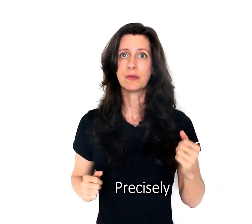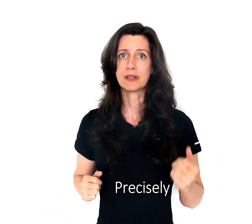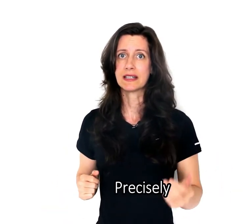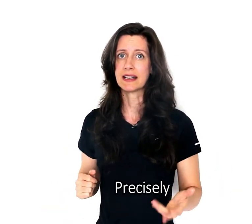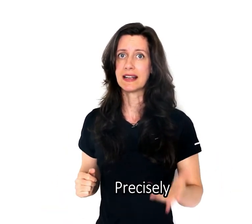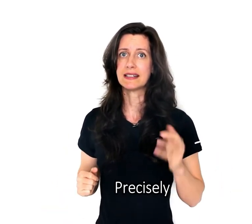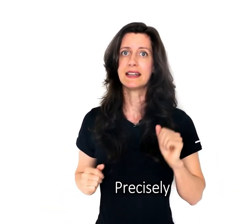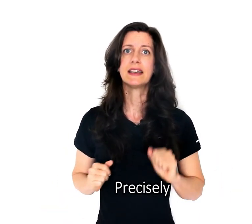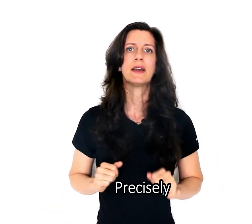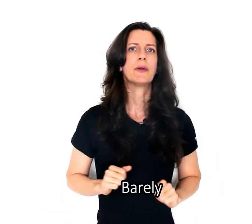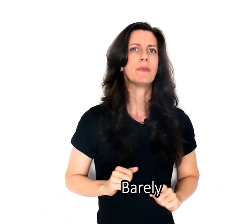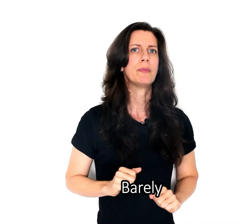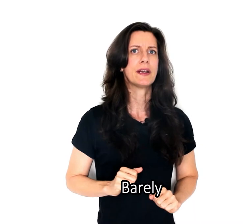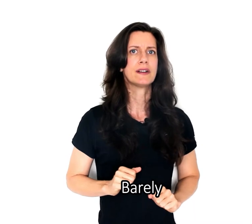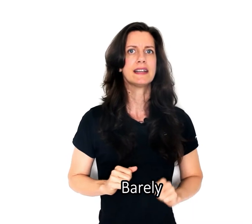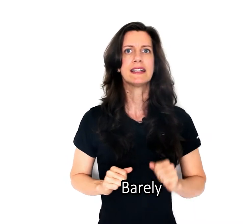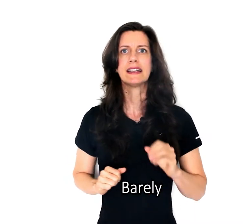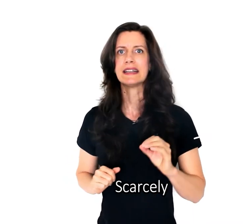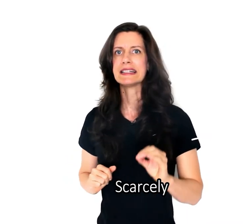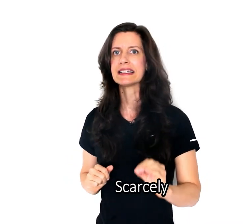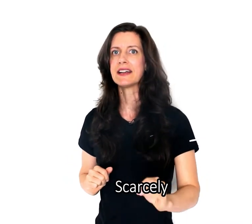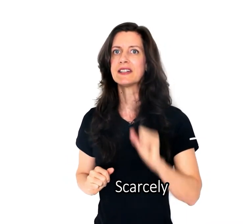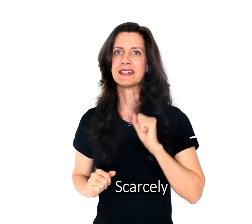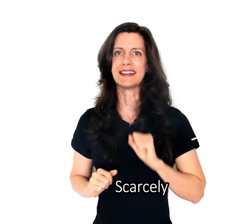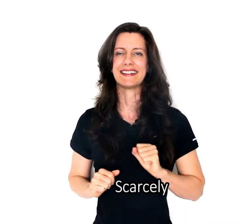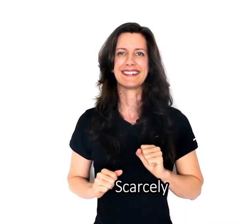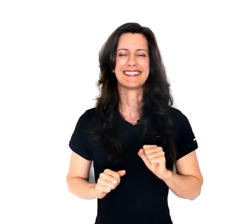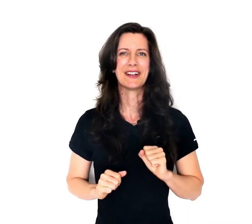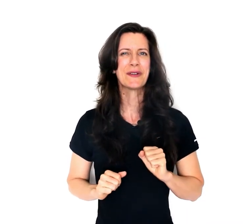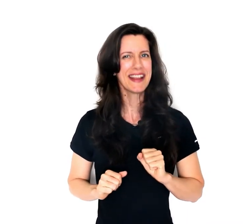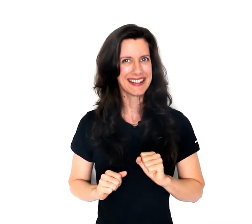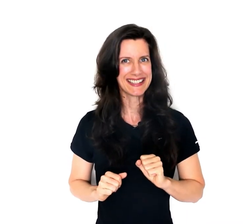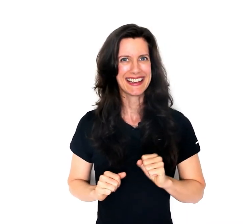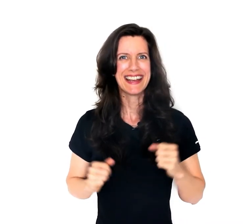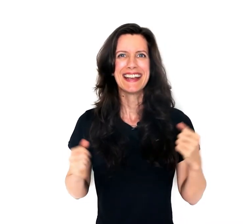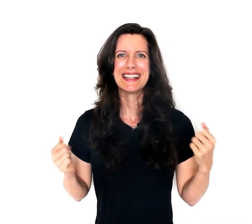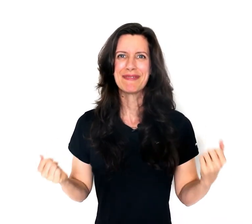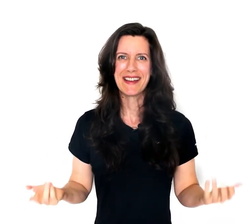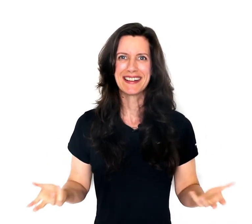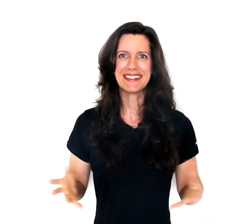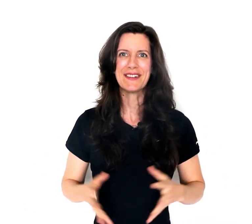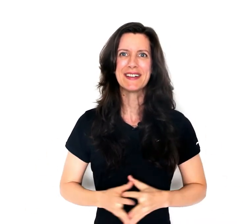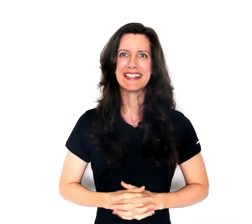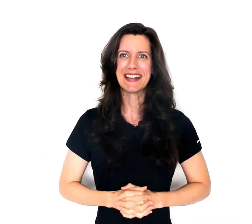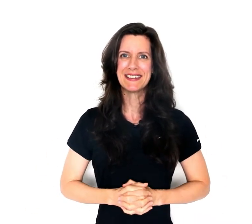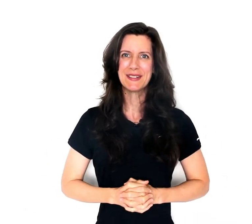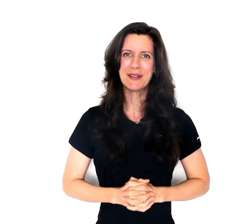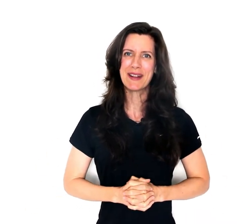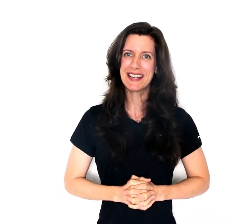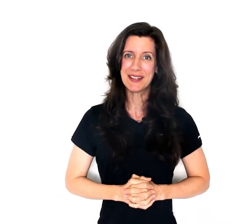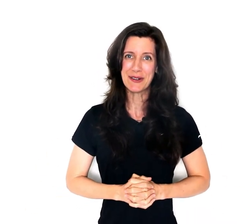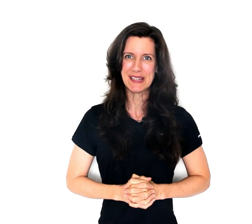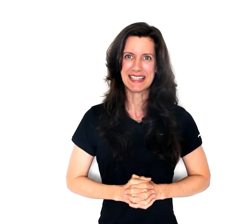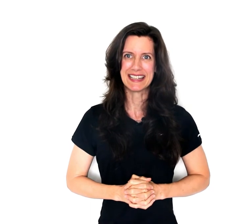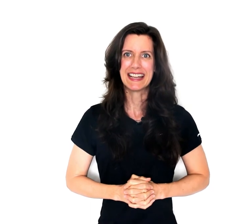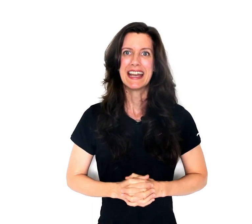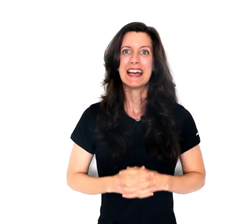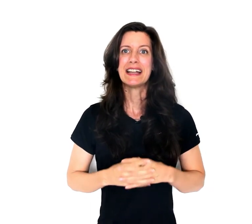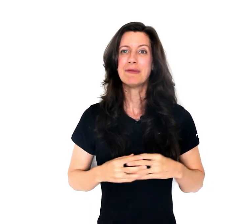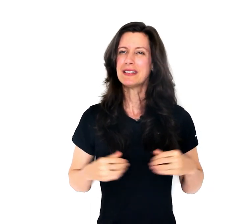precisely, barely, scarcely. Great! Espero que tenham gostado da sua prática hoje! Lembre-se